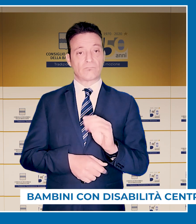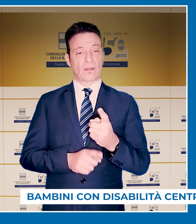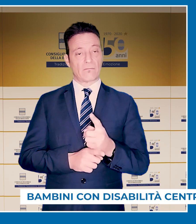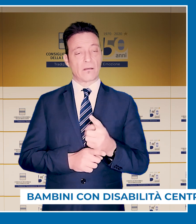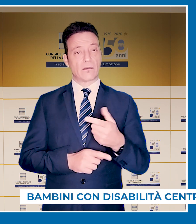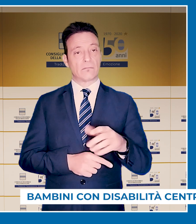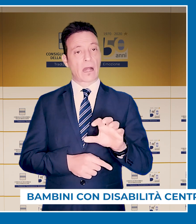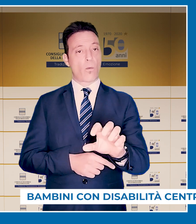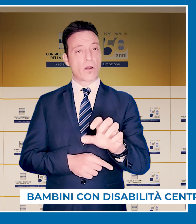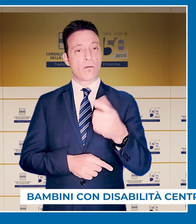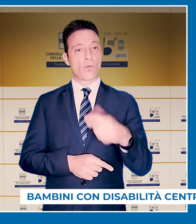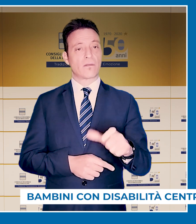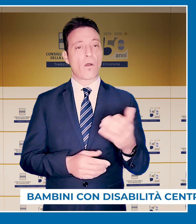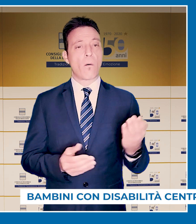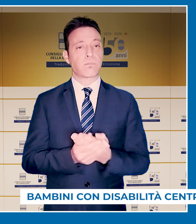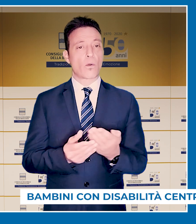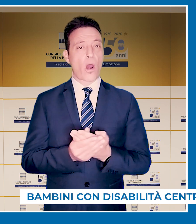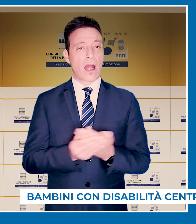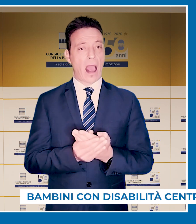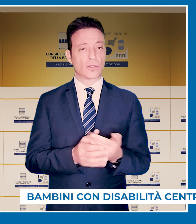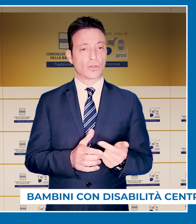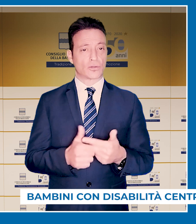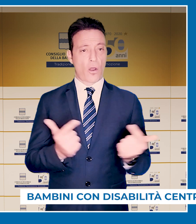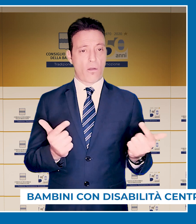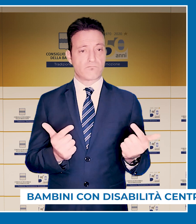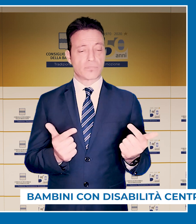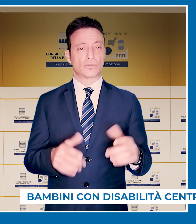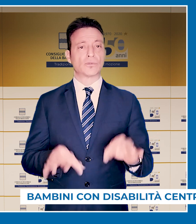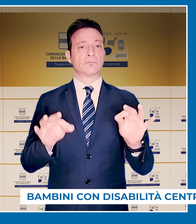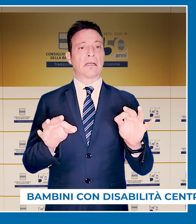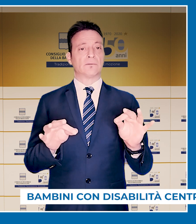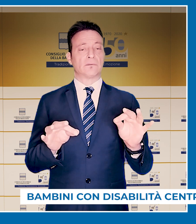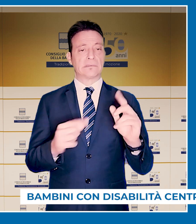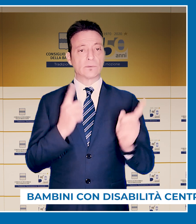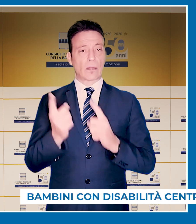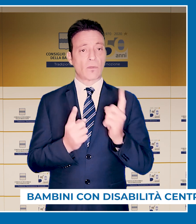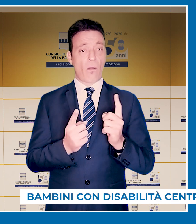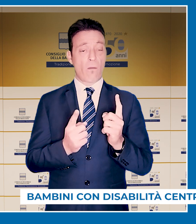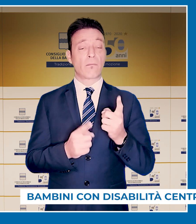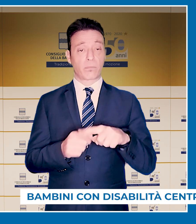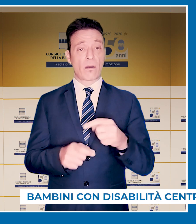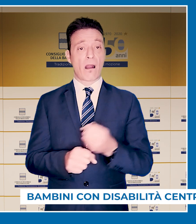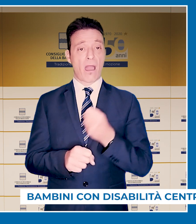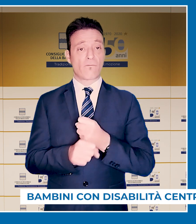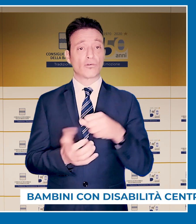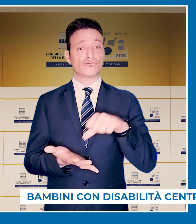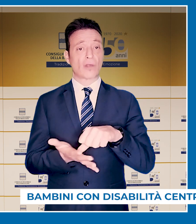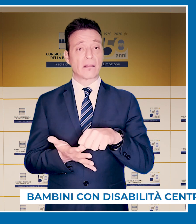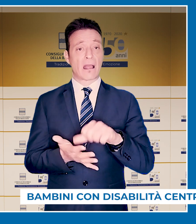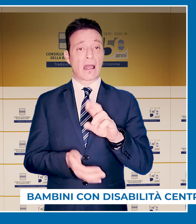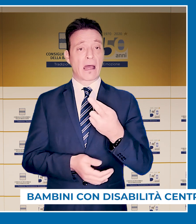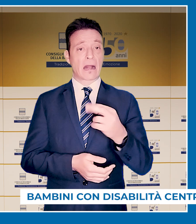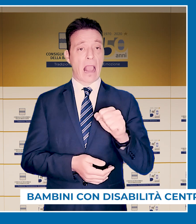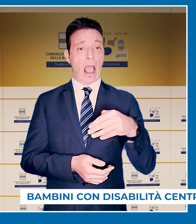sospese per problemi burocratici. Una vicenda dice che tocca da vicino anche i lavoratori